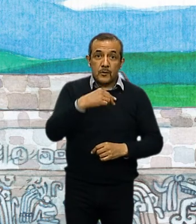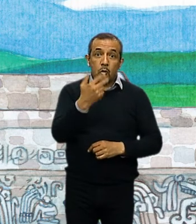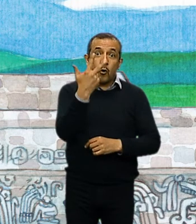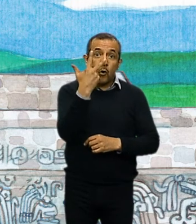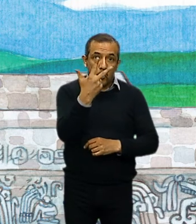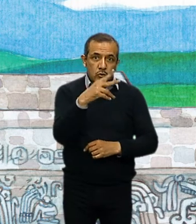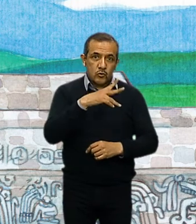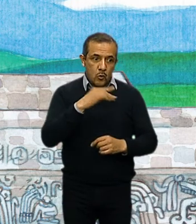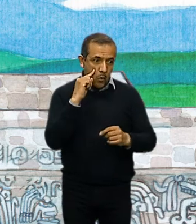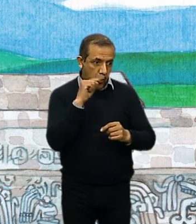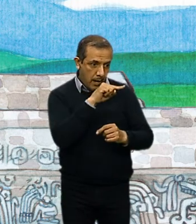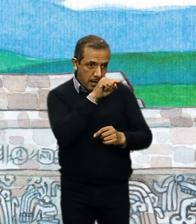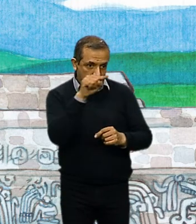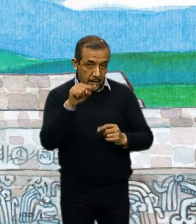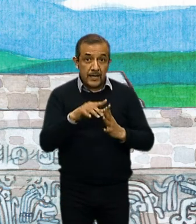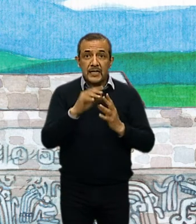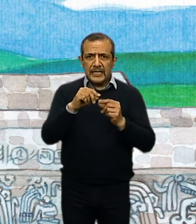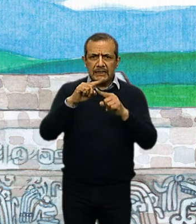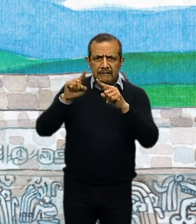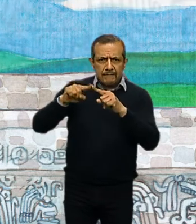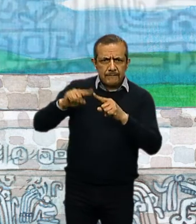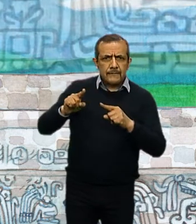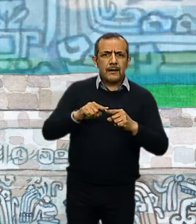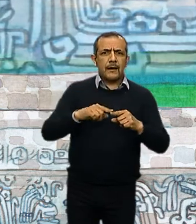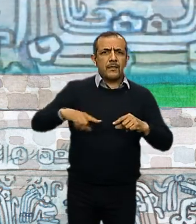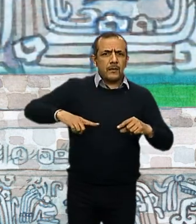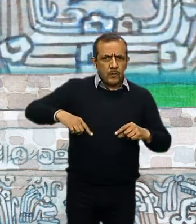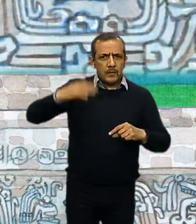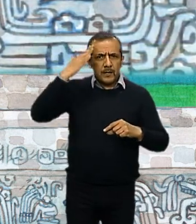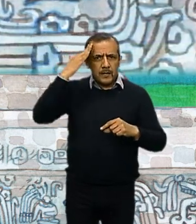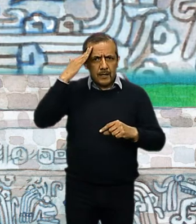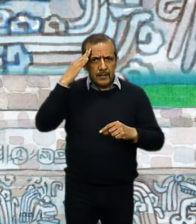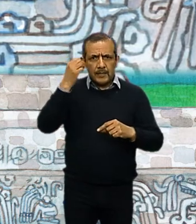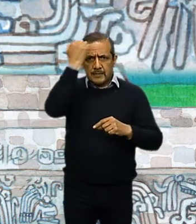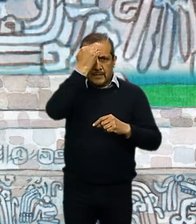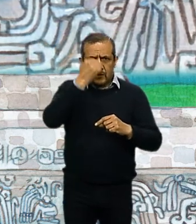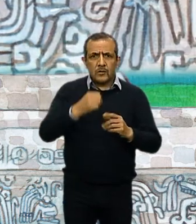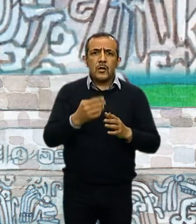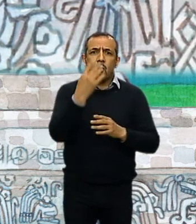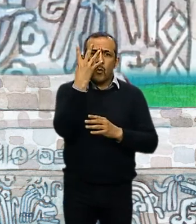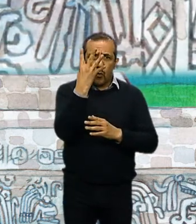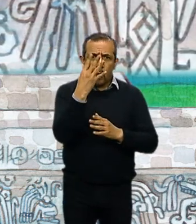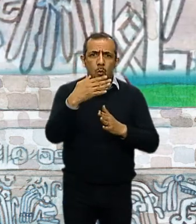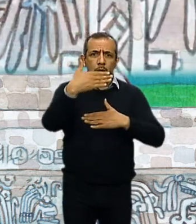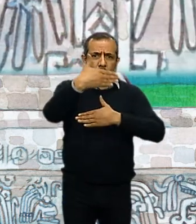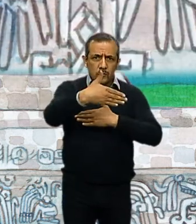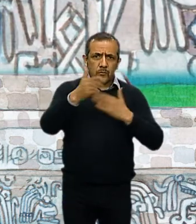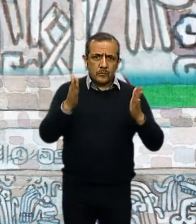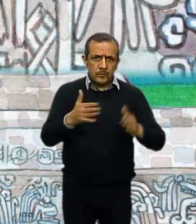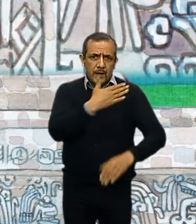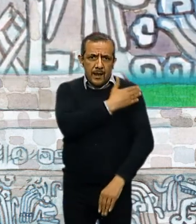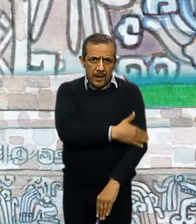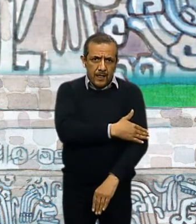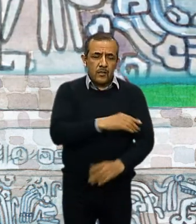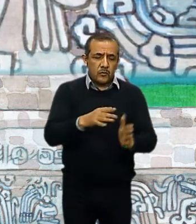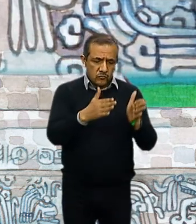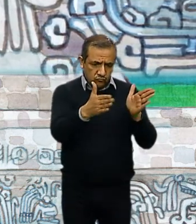varias figuras de gobernantes y sacerdotes que decoran sus cuatro lados, así como rasgos y formas de los relieves